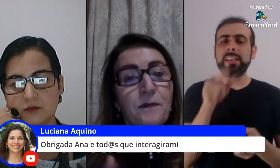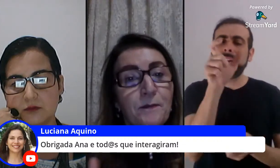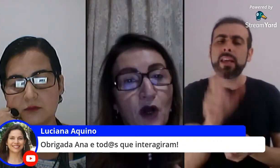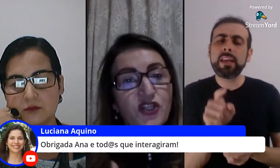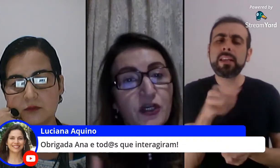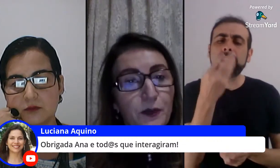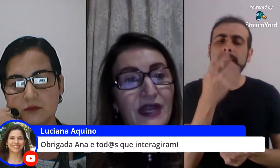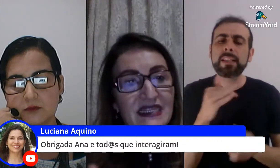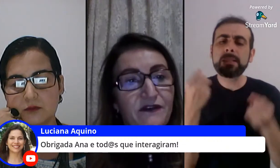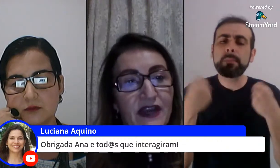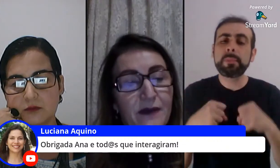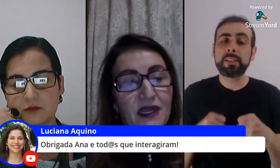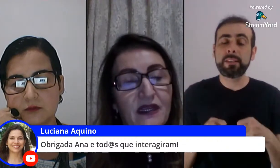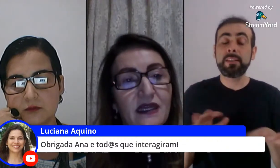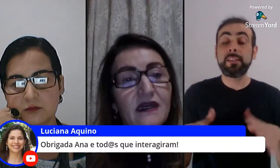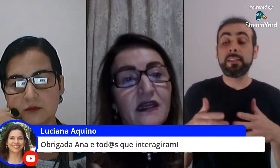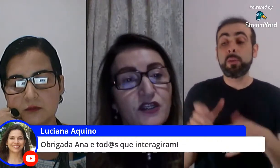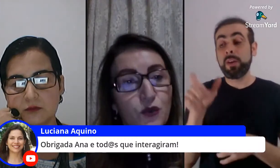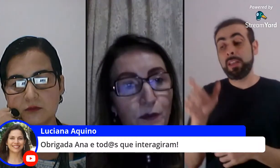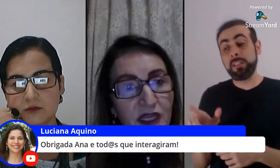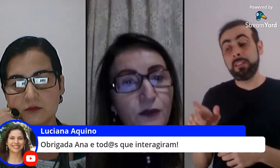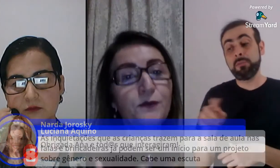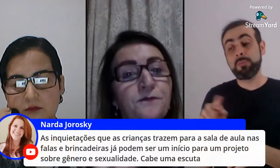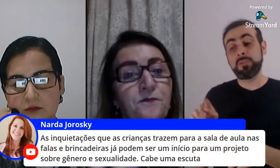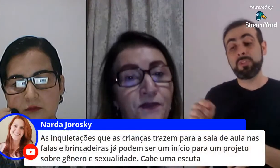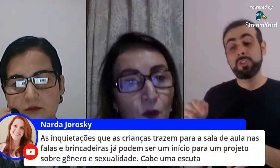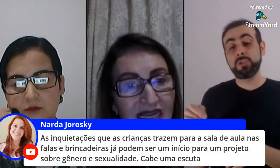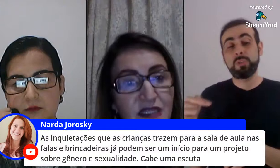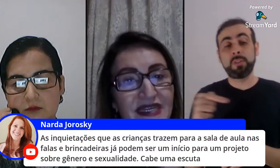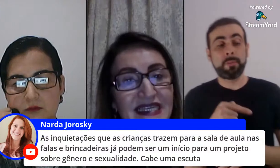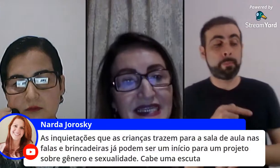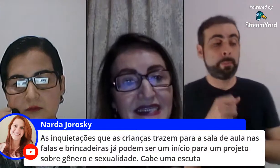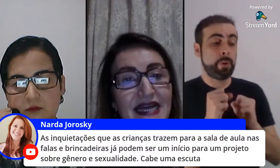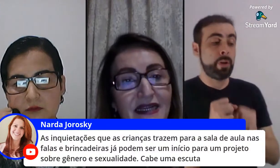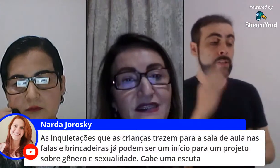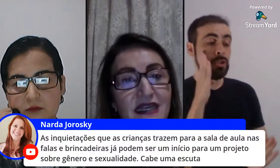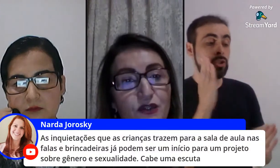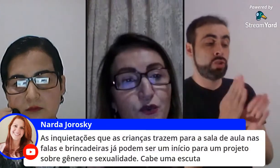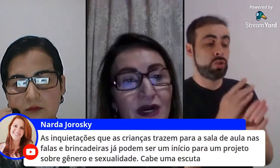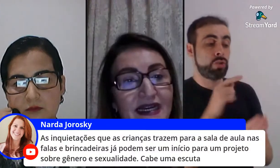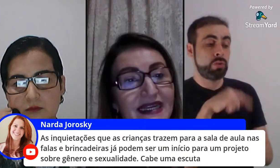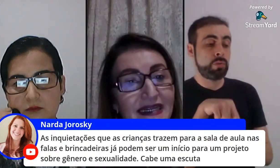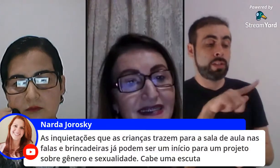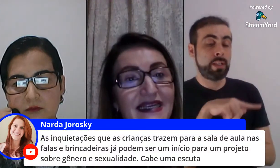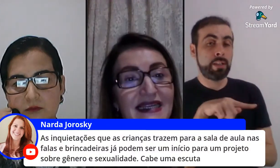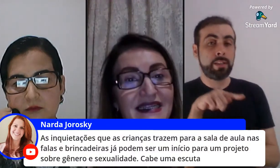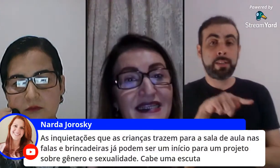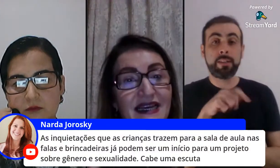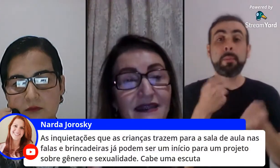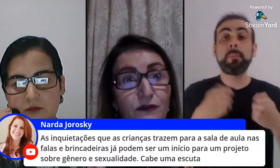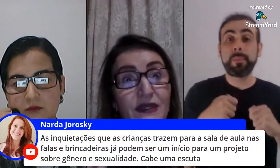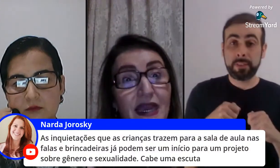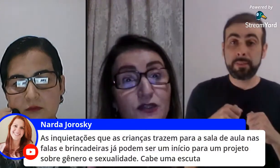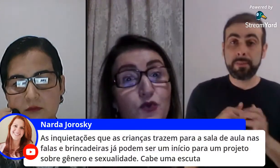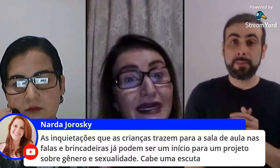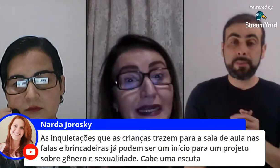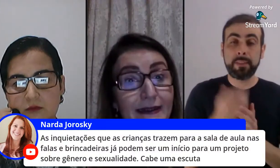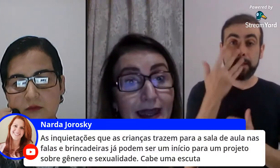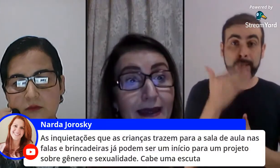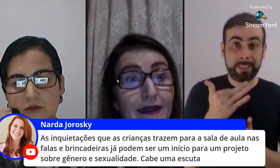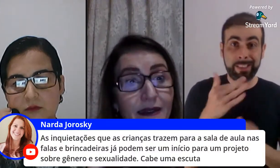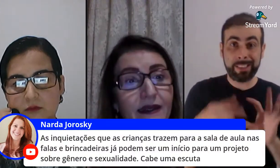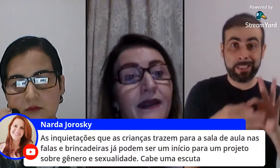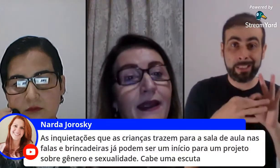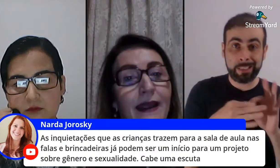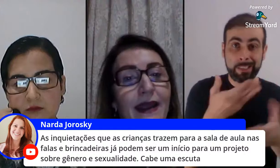professor pode ir por essa ferramenta descobrindo quais são as necessidades da sua criança do que a sua